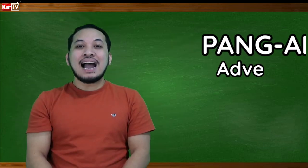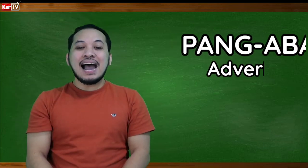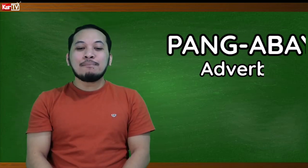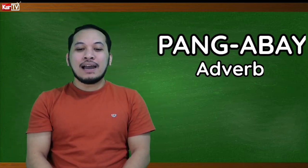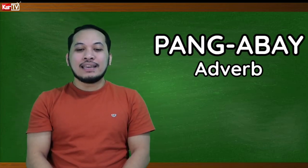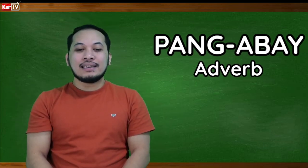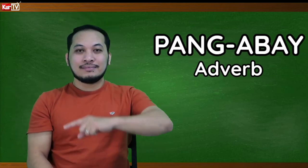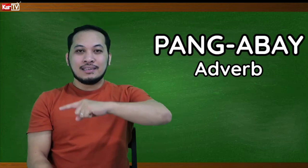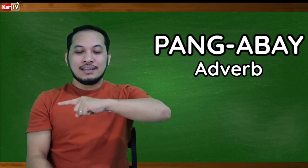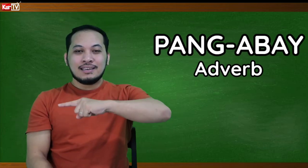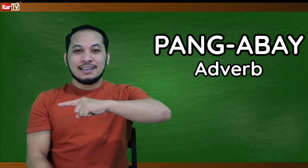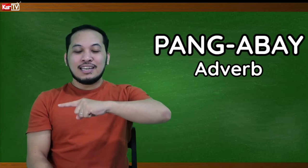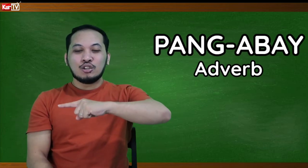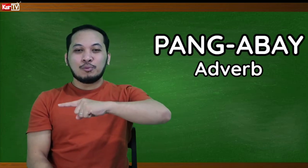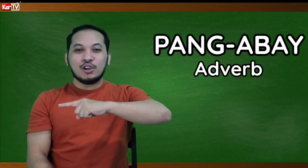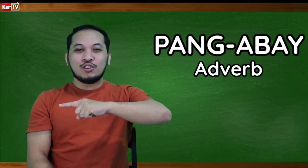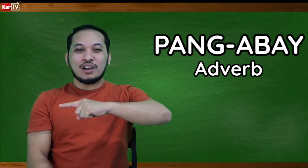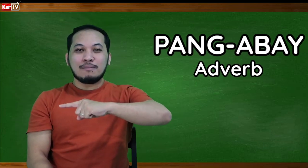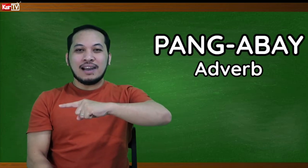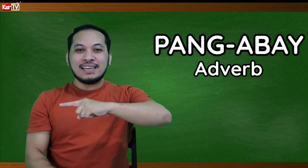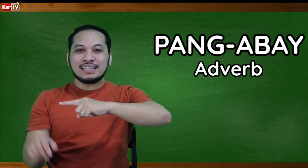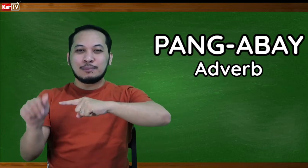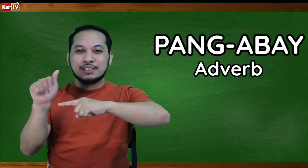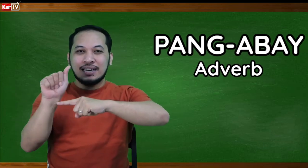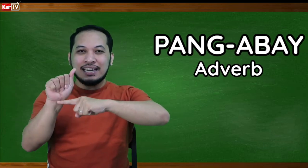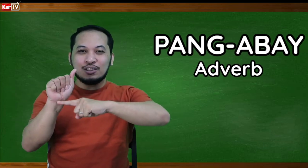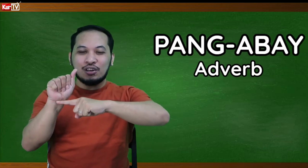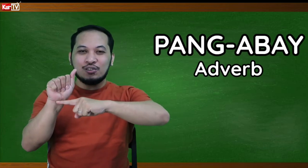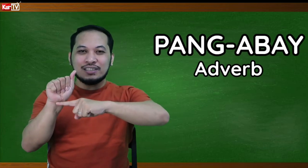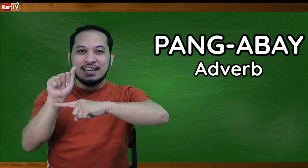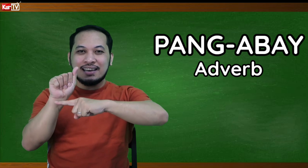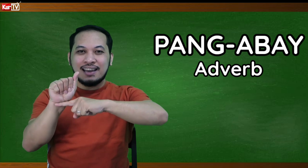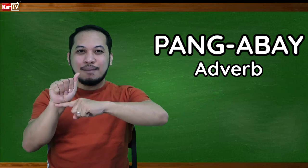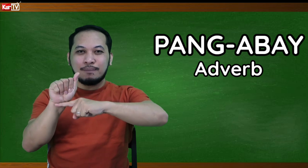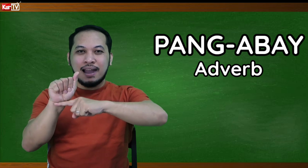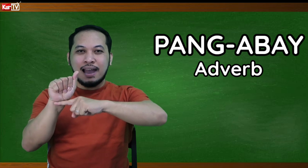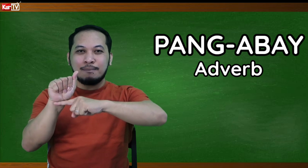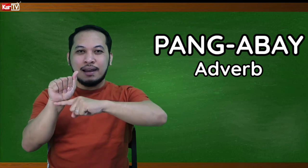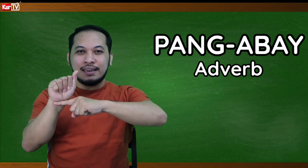Pangabay. Ganito po yung inyong kamay tapos nakaganito rin yung isa. Pangabay.